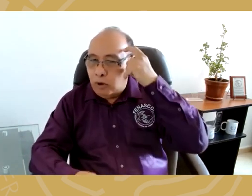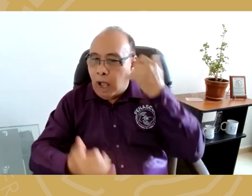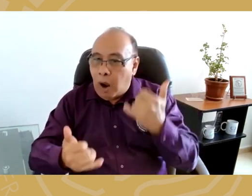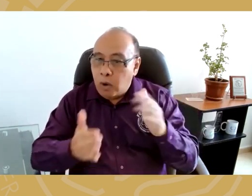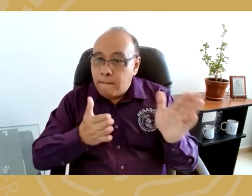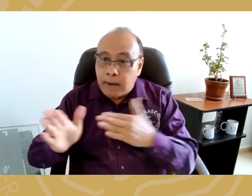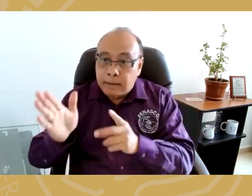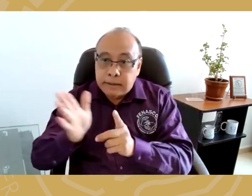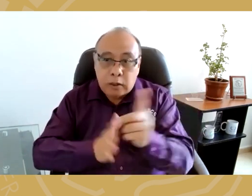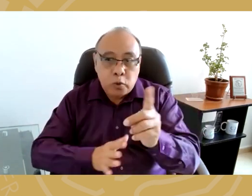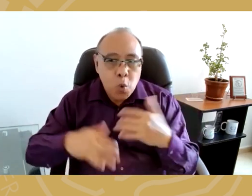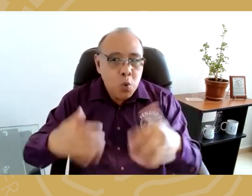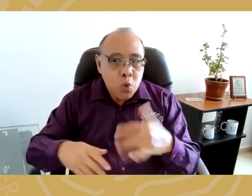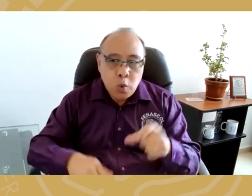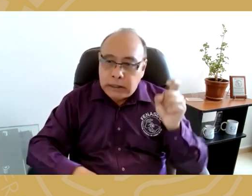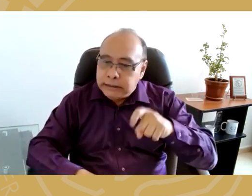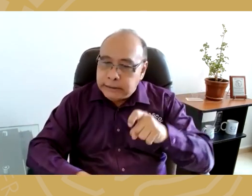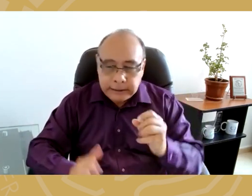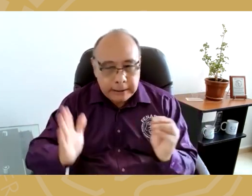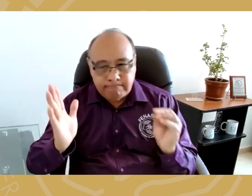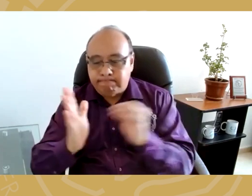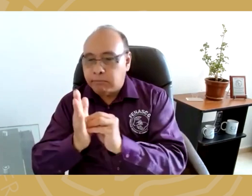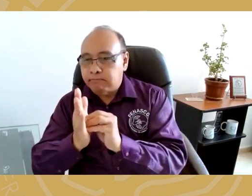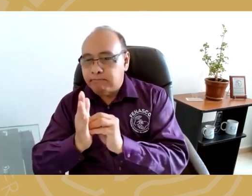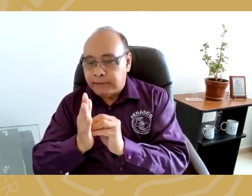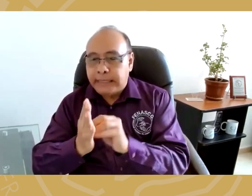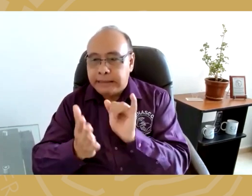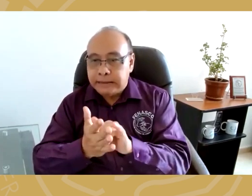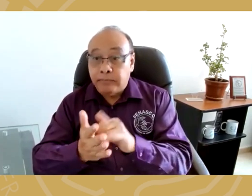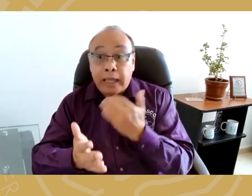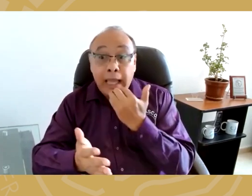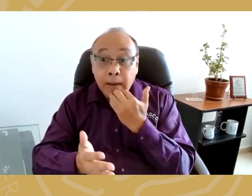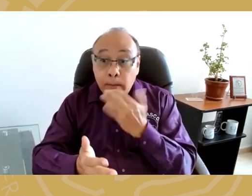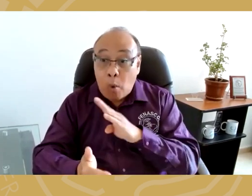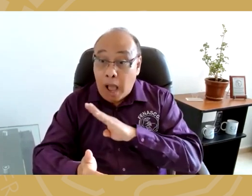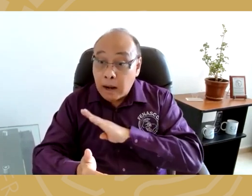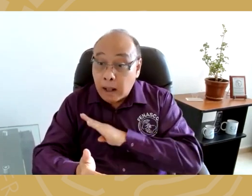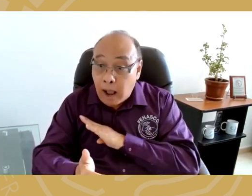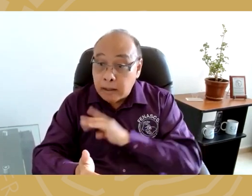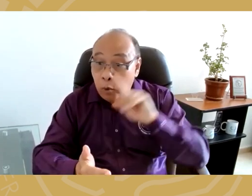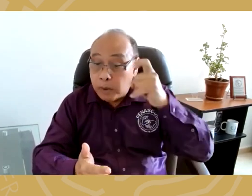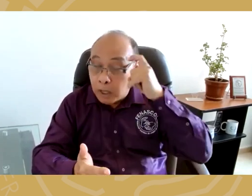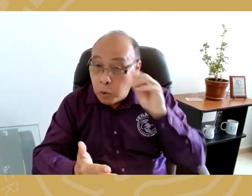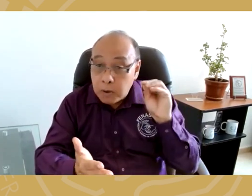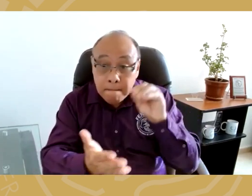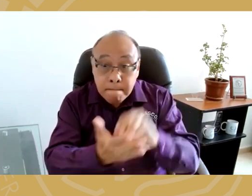alcaldías y gobernaciones logremos tener espacio en el plan de desarrollo, lo cual es necesario. Si los